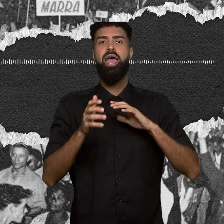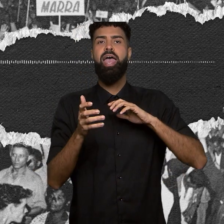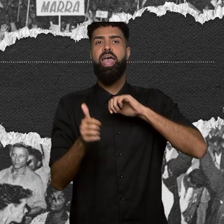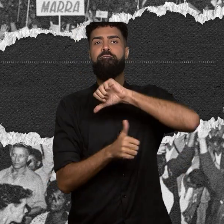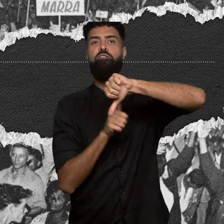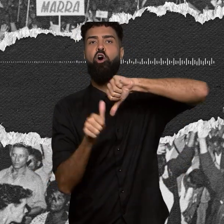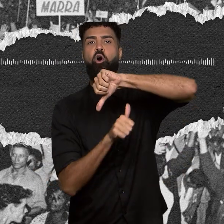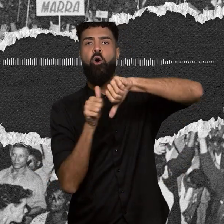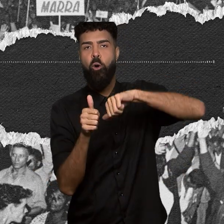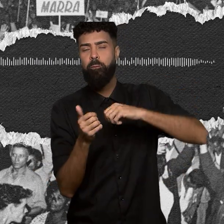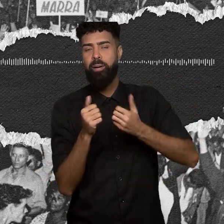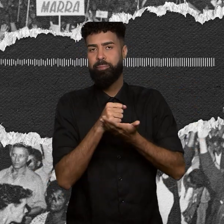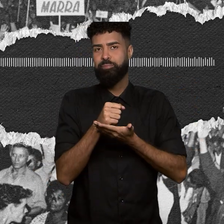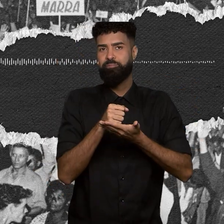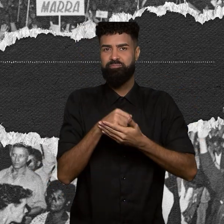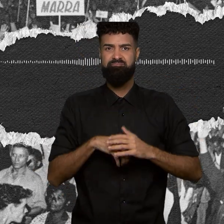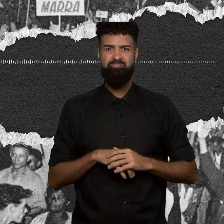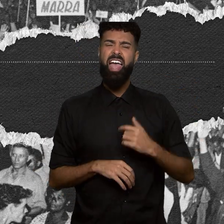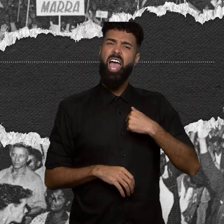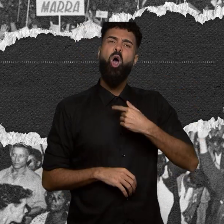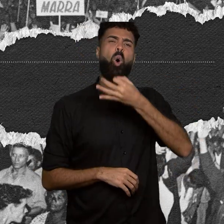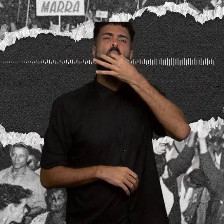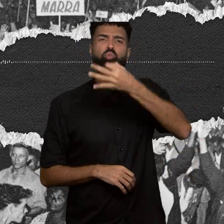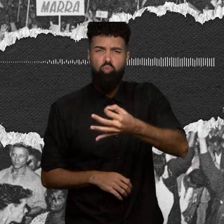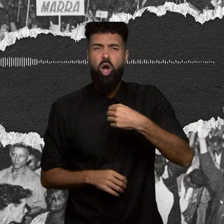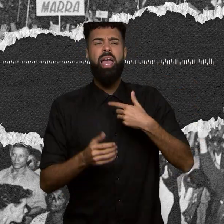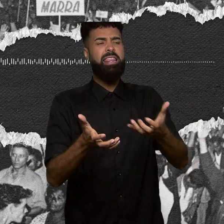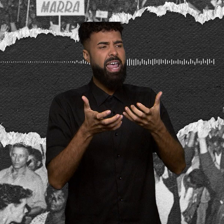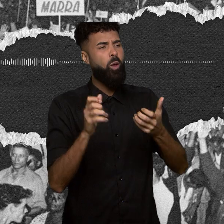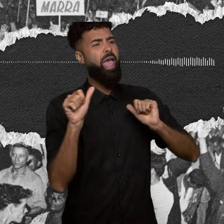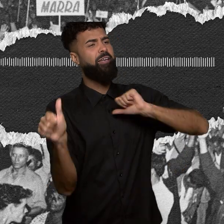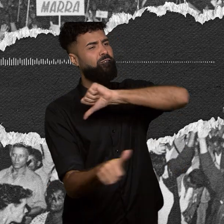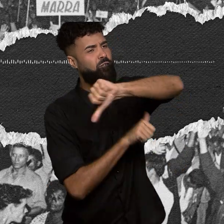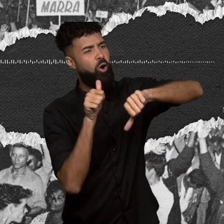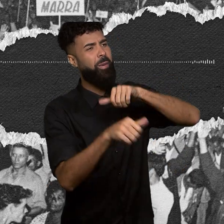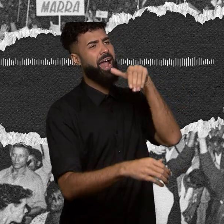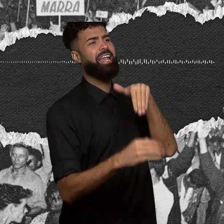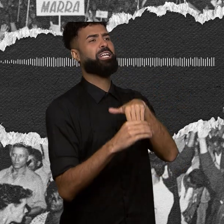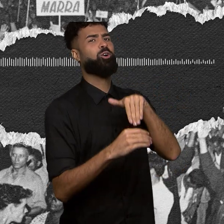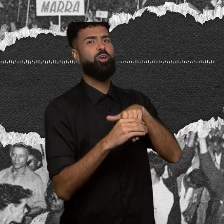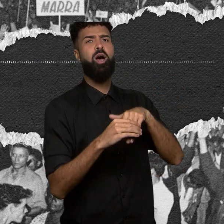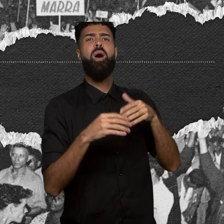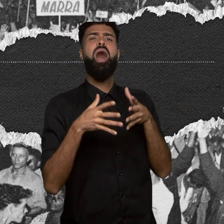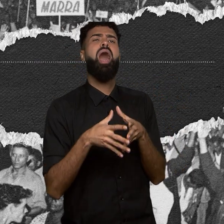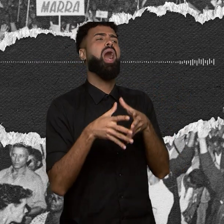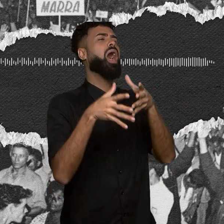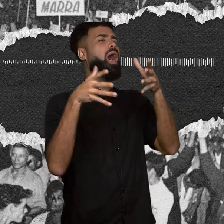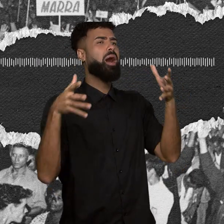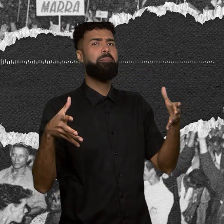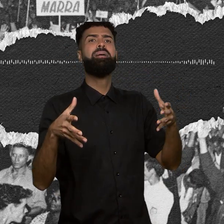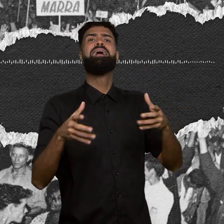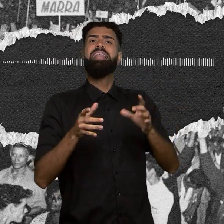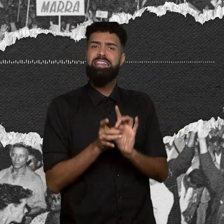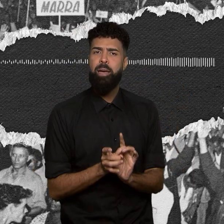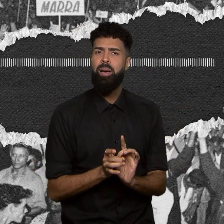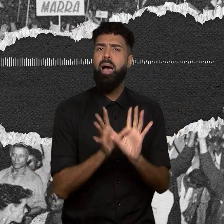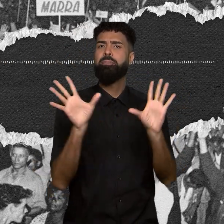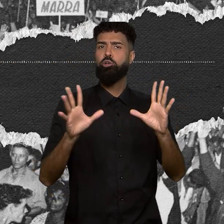eleitoral, a reforma ampla, que permita a todos os brasileiros, maior de 18